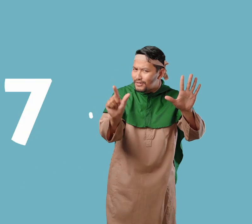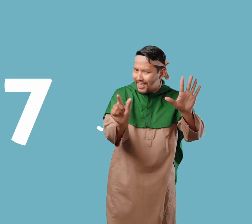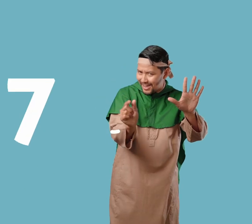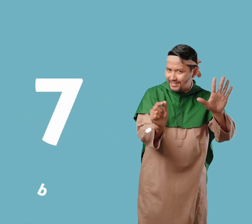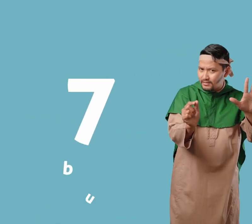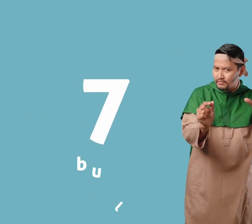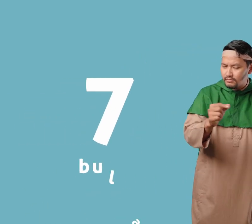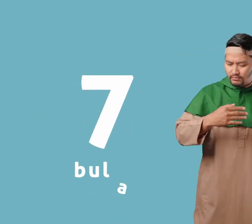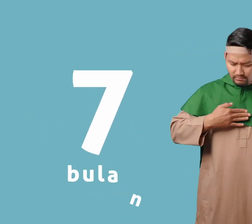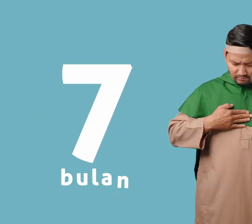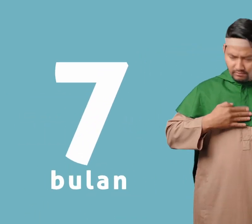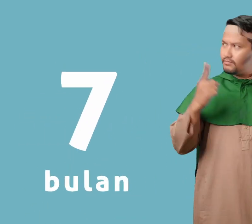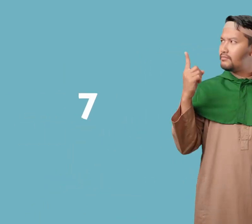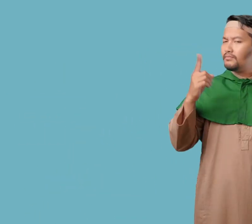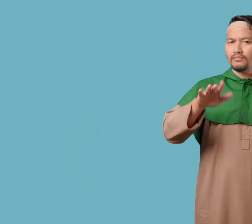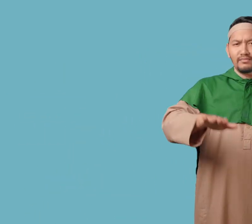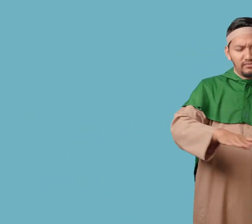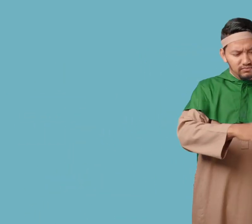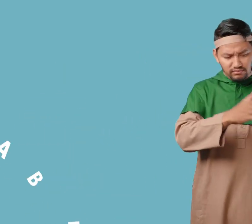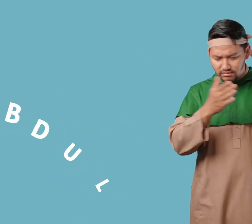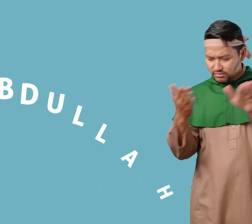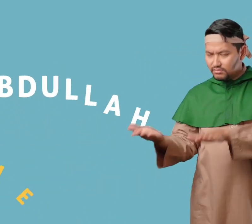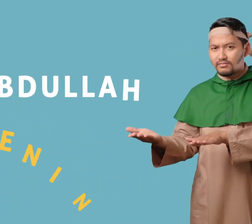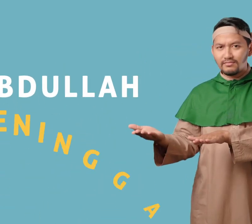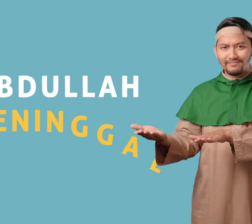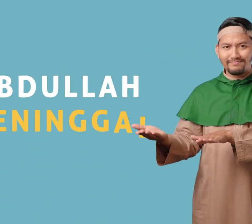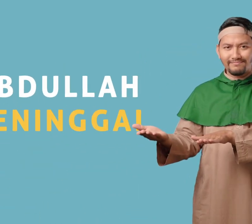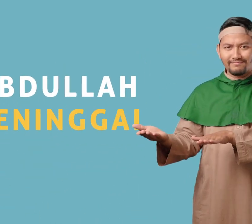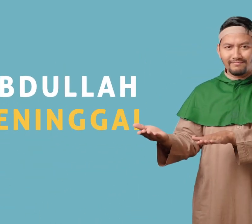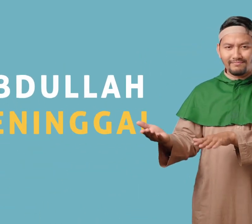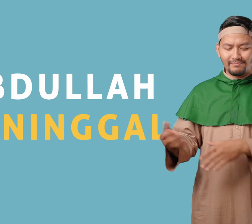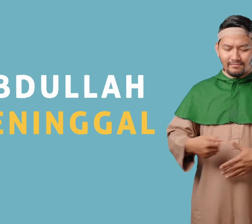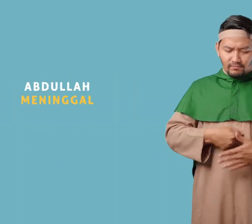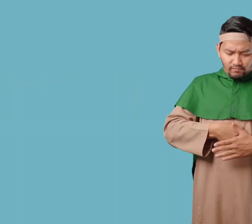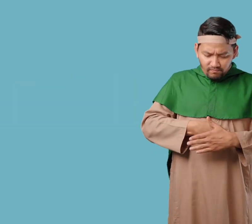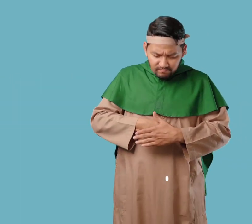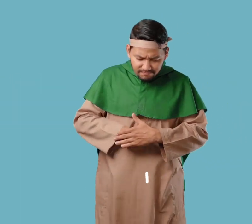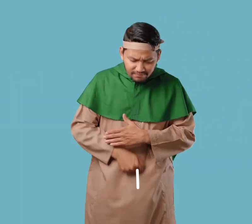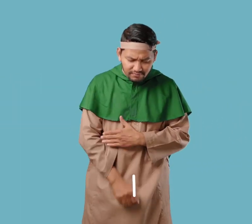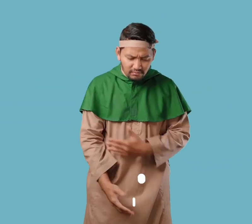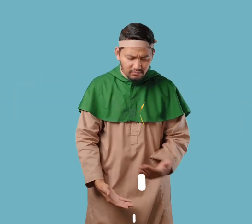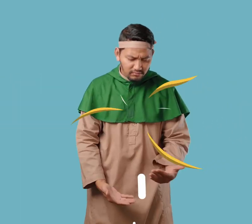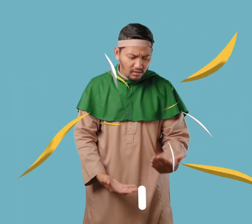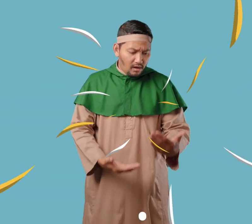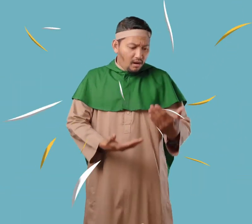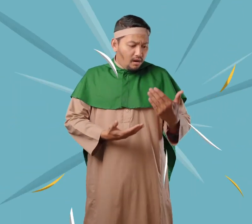kandungan Ayahnya meninggal dunia Dan lahirlah seorang bayi